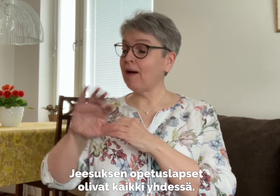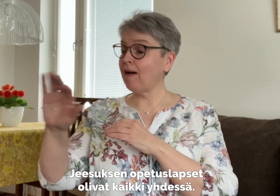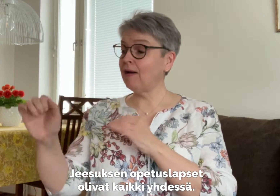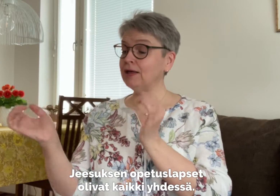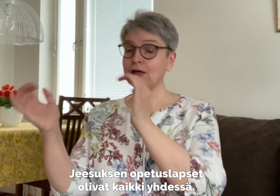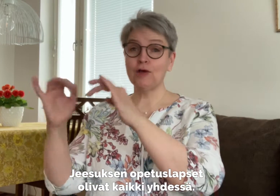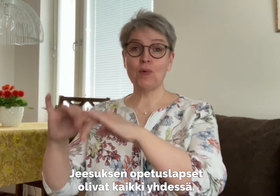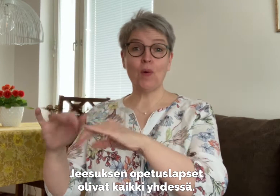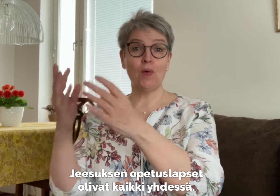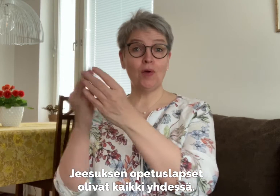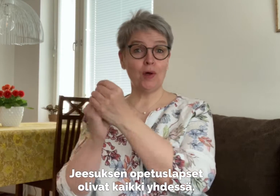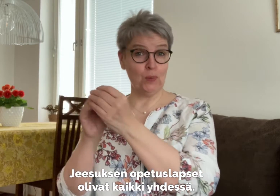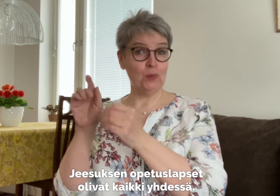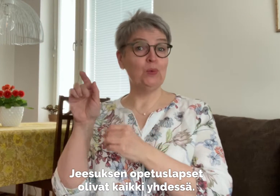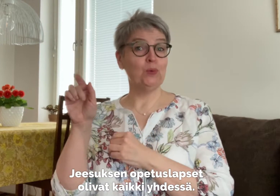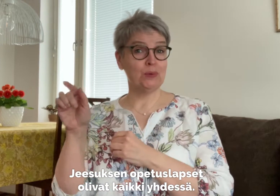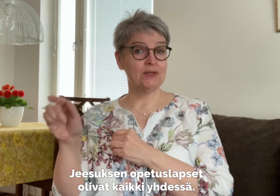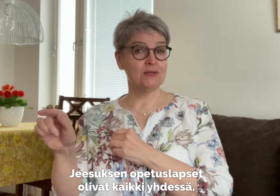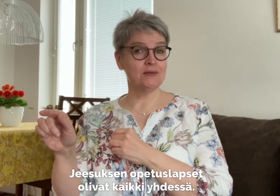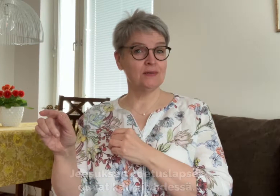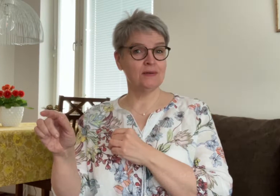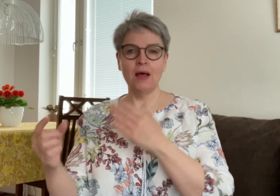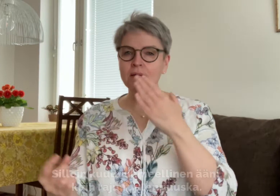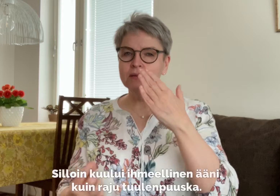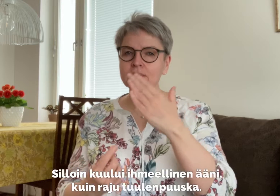Jeesuksen opetuslapset kaikki olivat yhdessä.